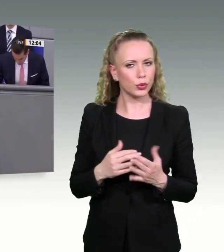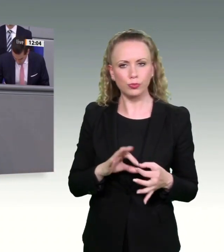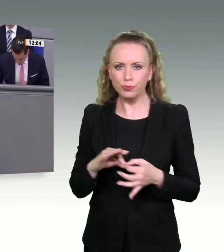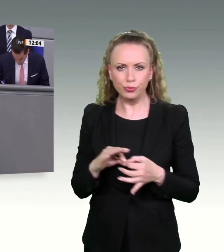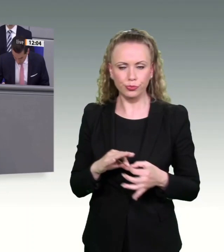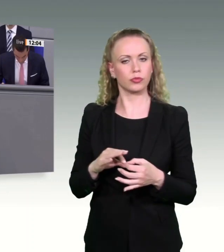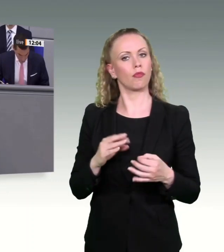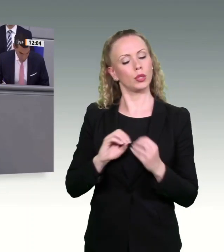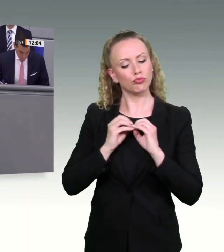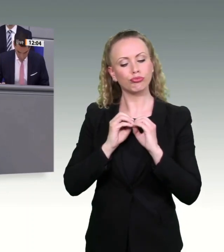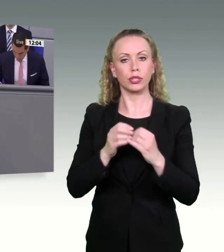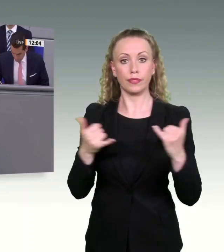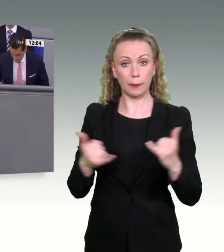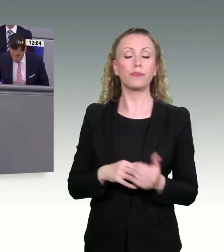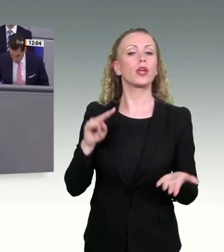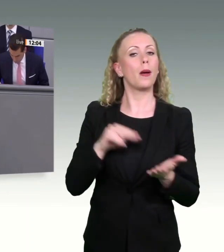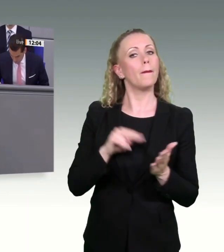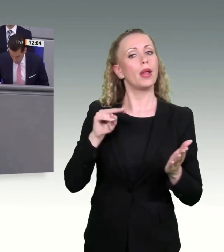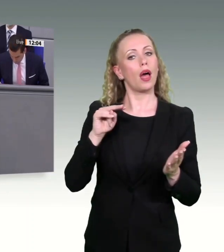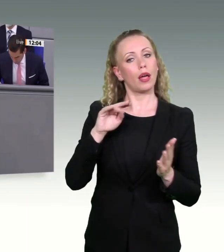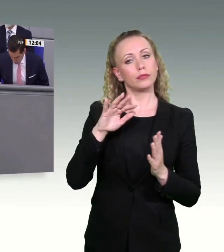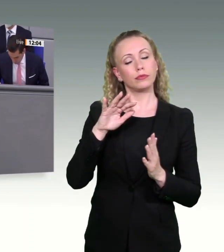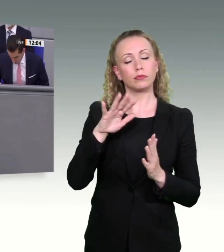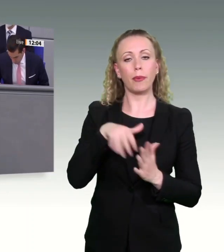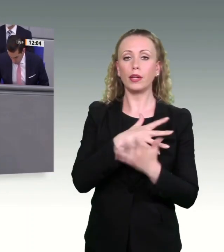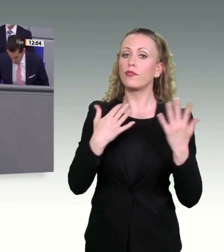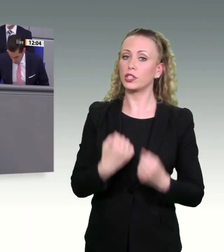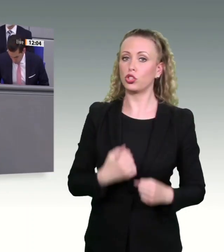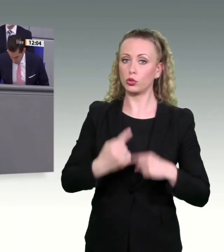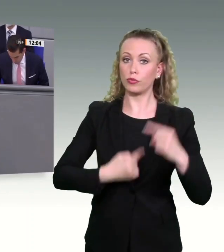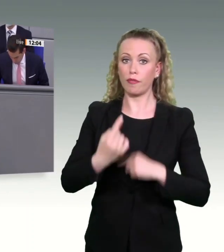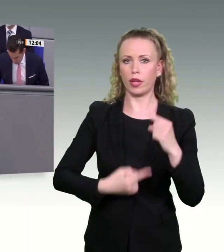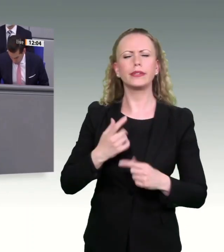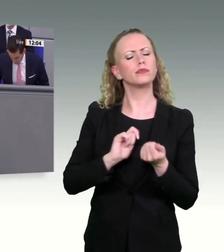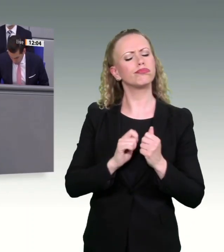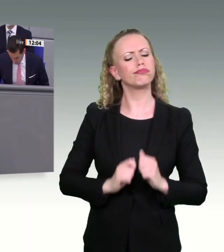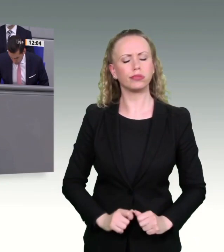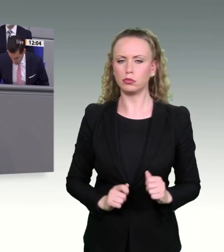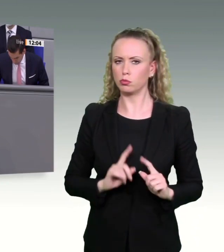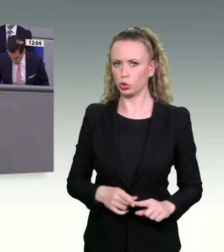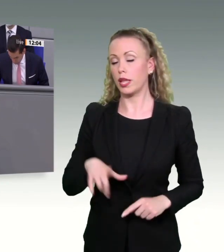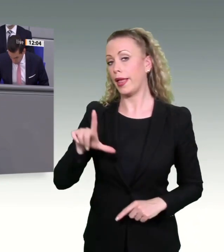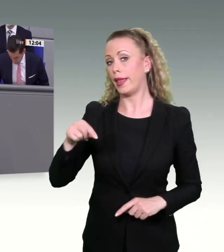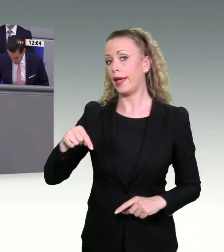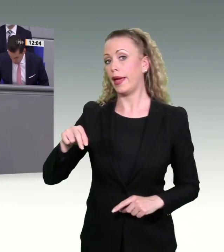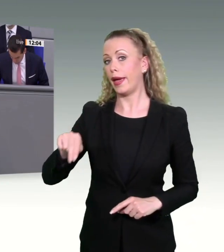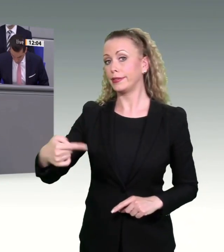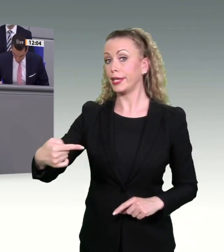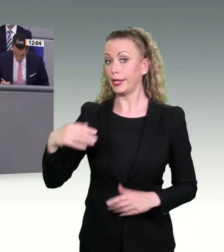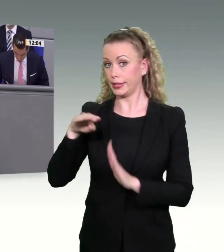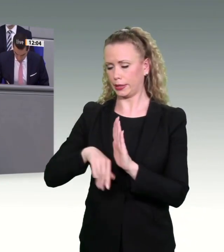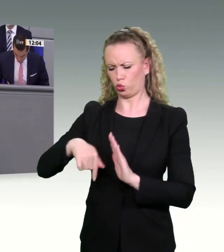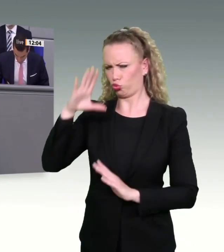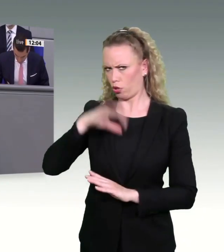Dingen dadurch, dass wir die Planfeststellungsverfahren verändern, dass wir in der Planung, in der Bereitstellung schneller werden. Das LNG-Gesetz, das wir heute Abend